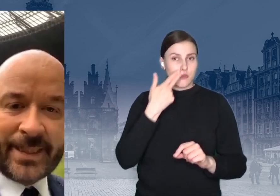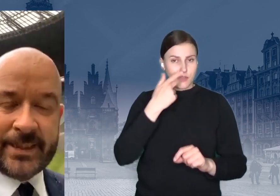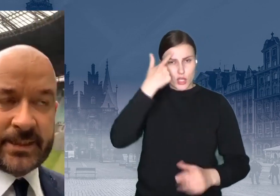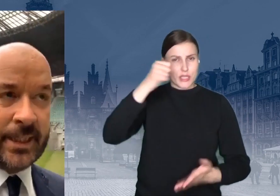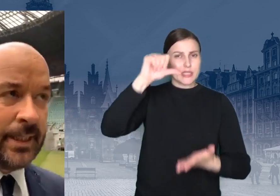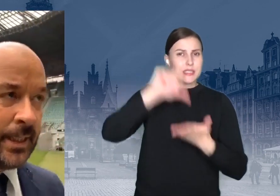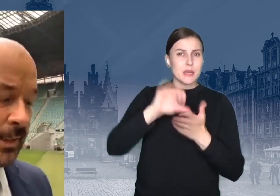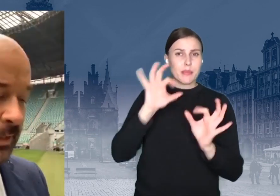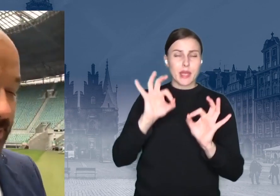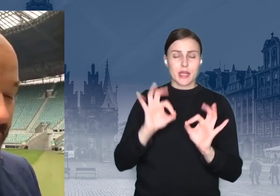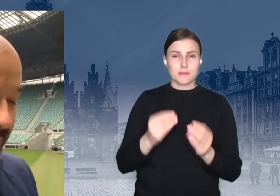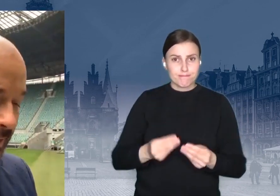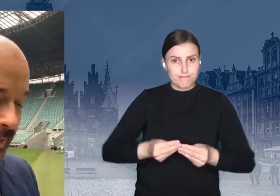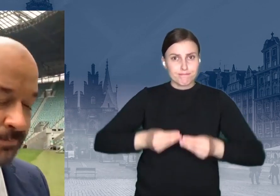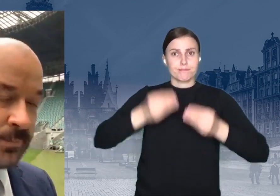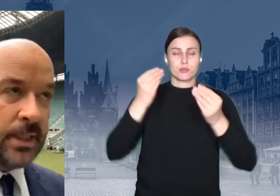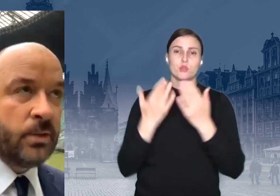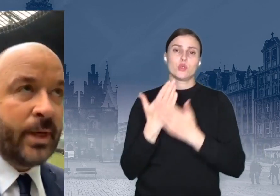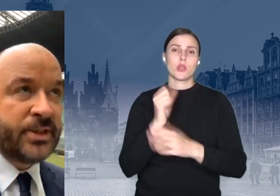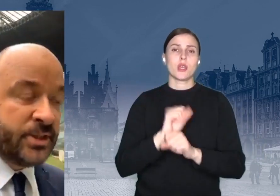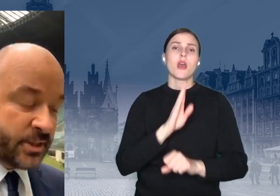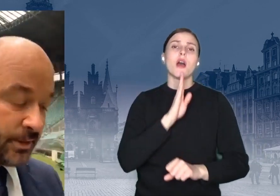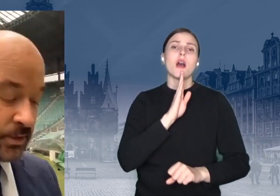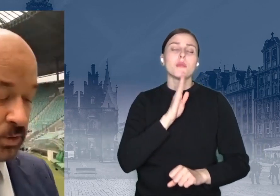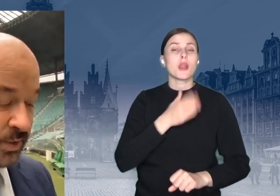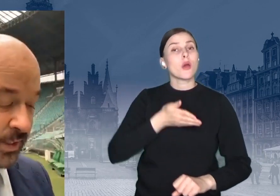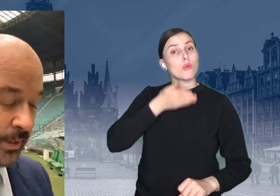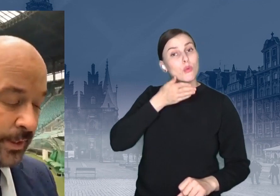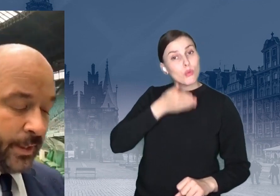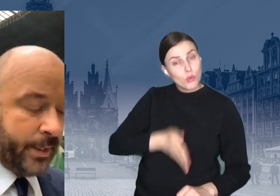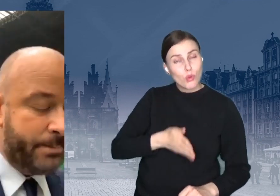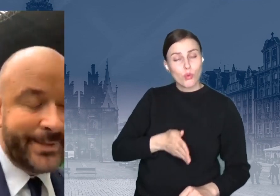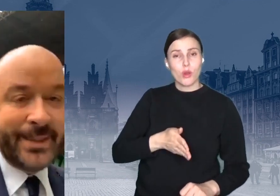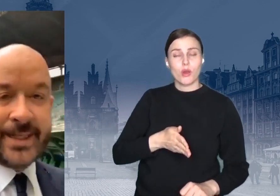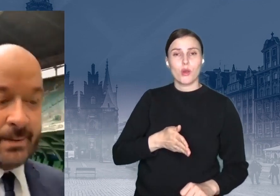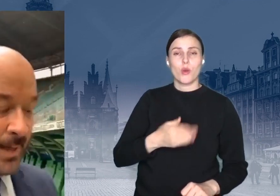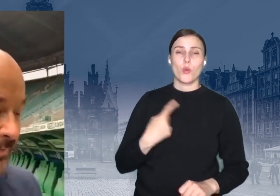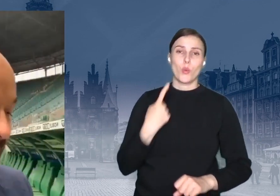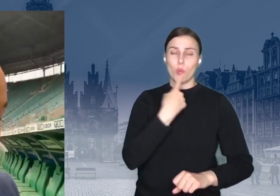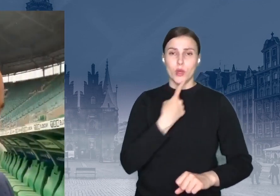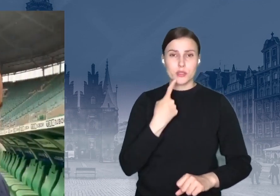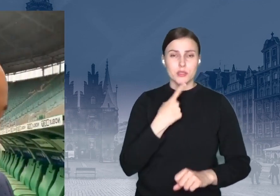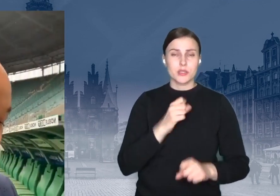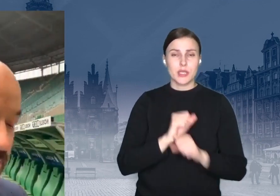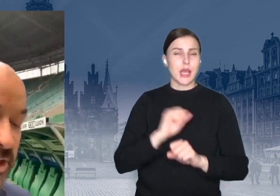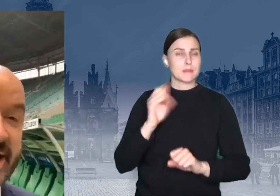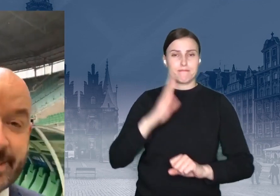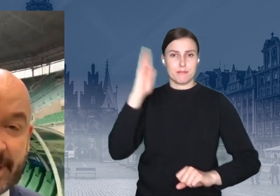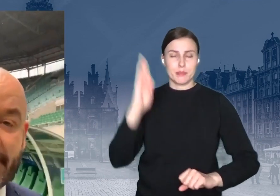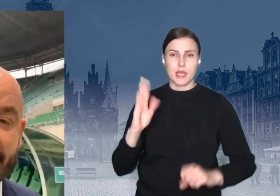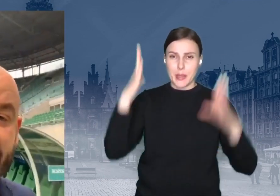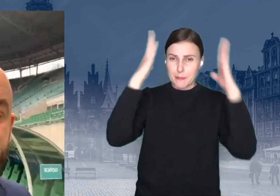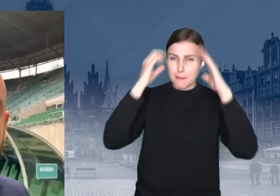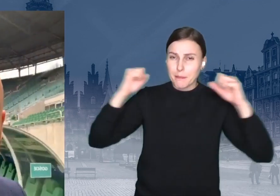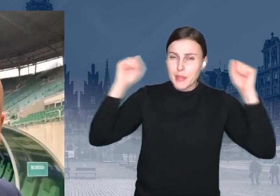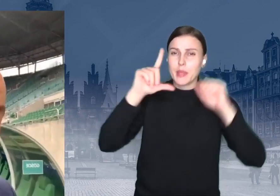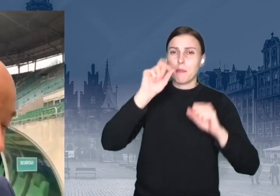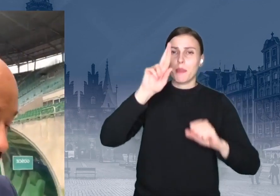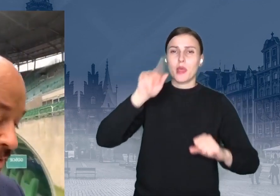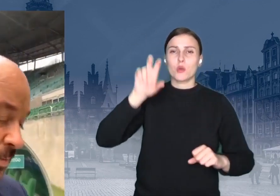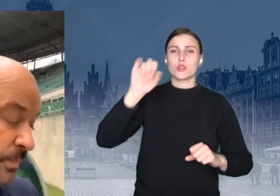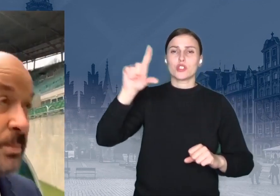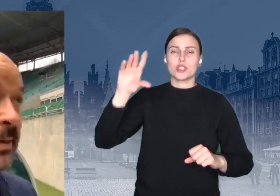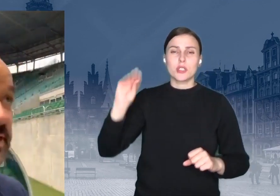pandemii staje się Ameryka Łacińska, szczególnie Brazylia, Meksyk, Peru, Chile. Tam naprawdę